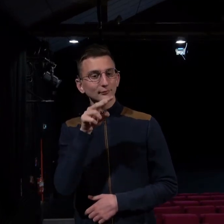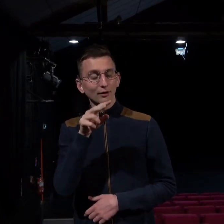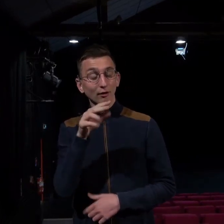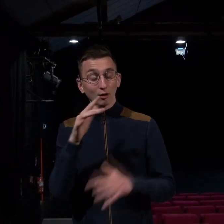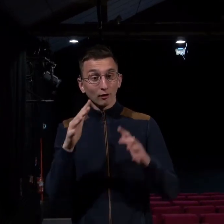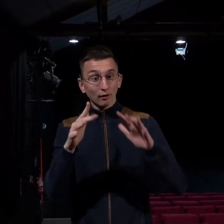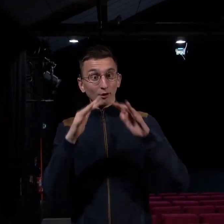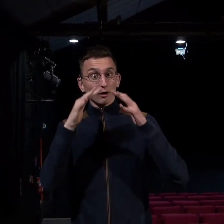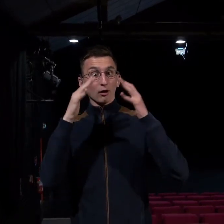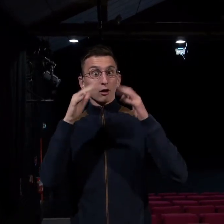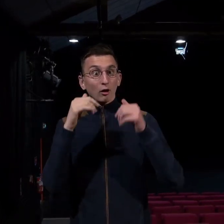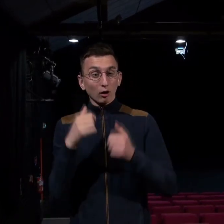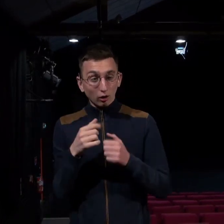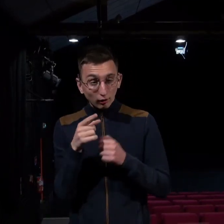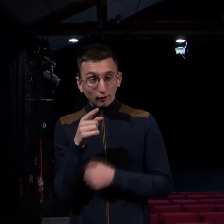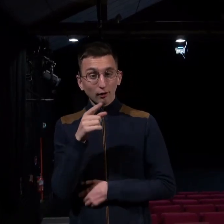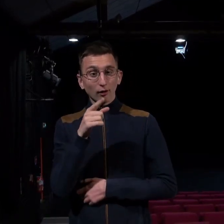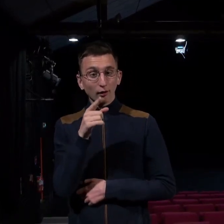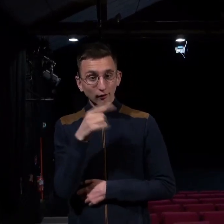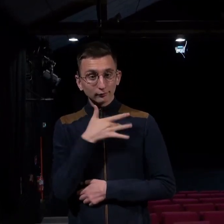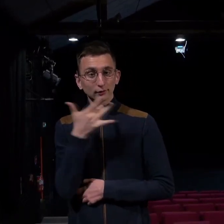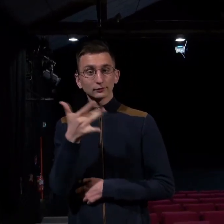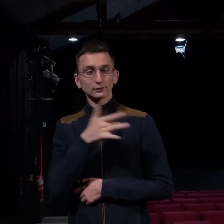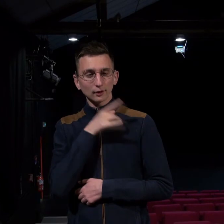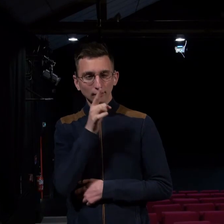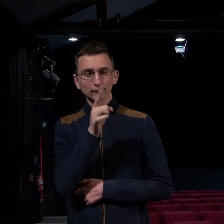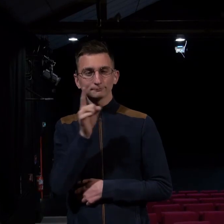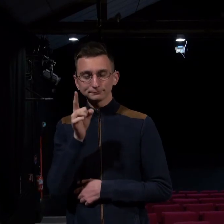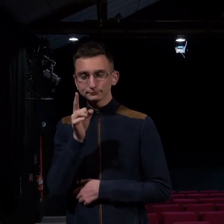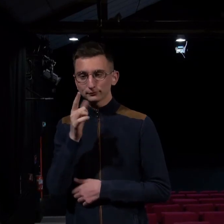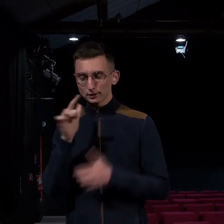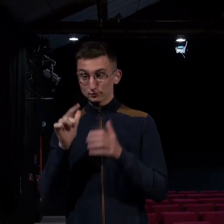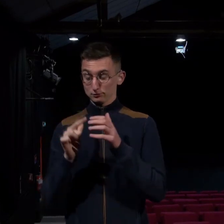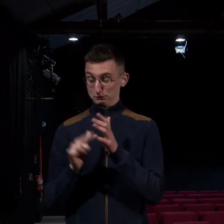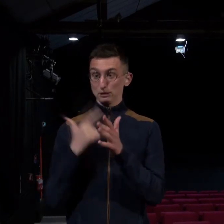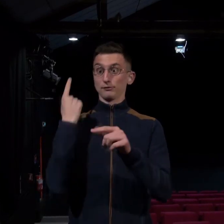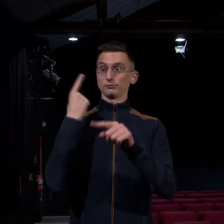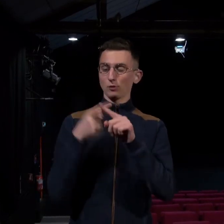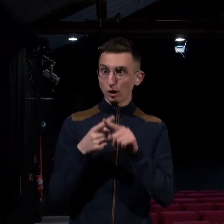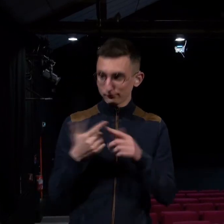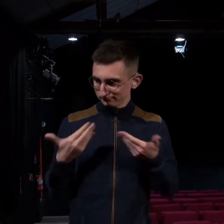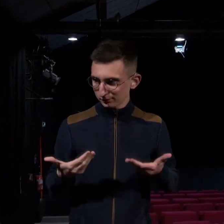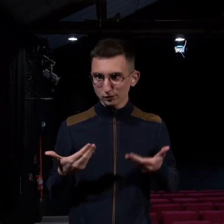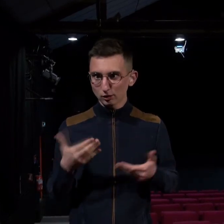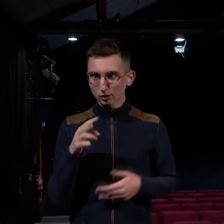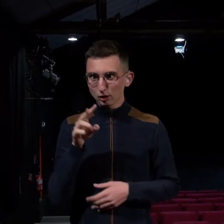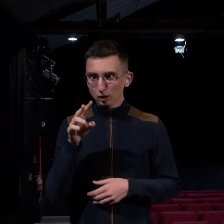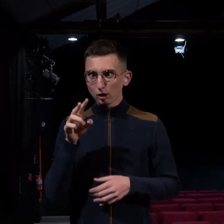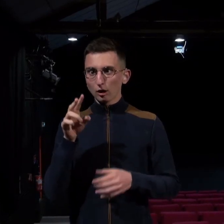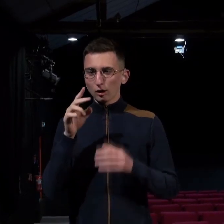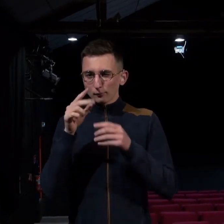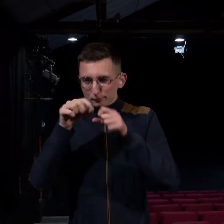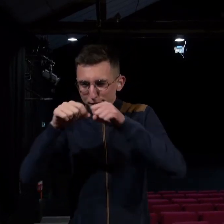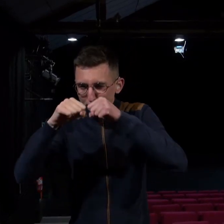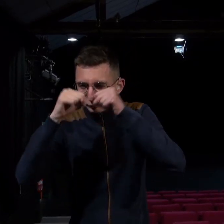découverte. J'ai trouvé ça vraiment intéressant. La deuxième fois, j'ai pu rentrer dedans plus profondément